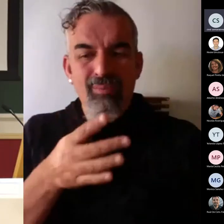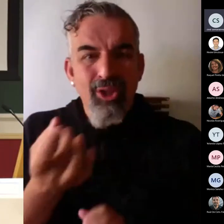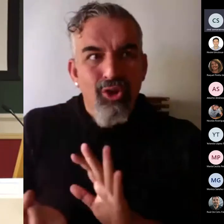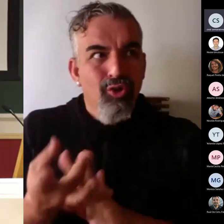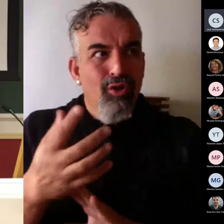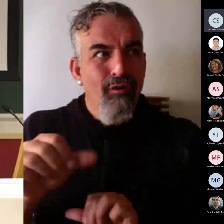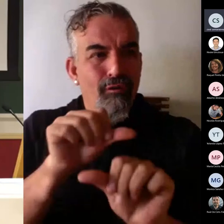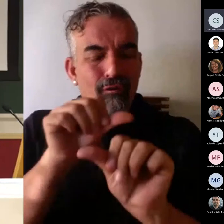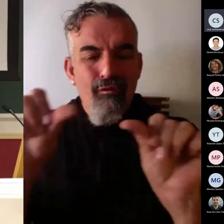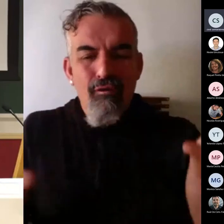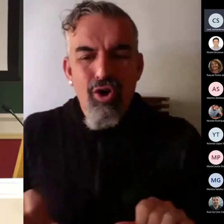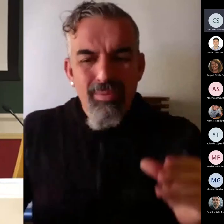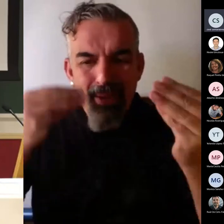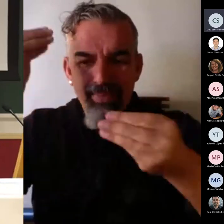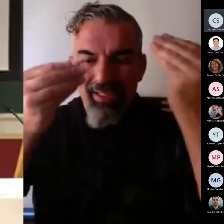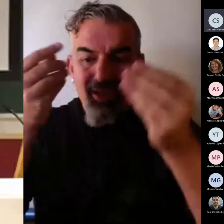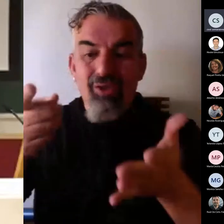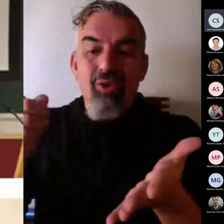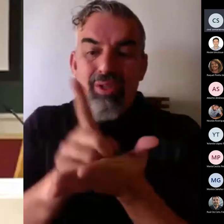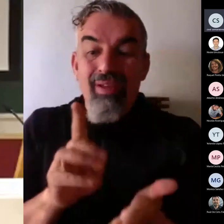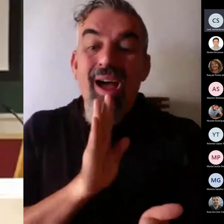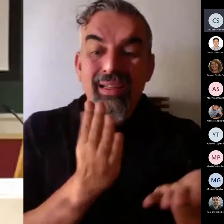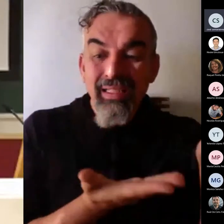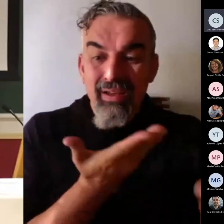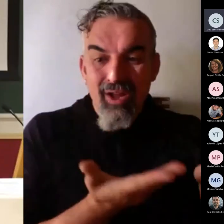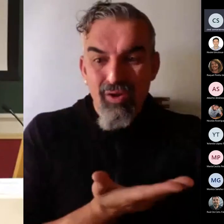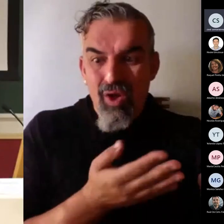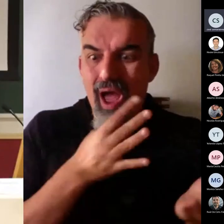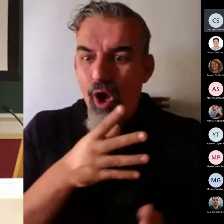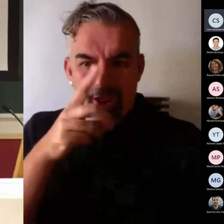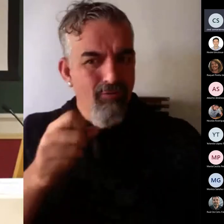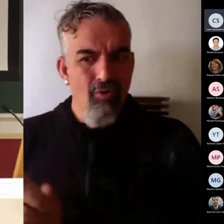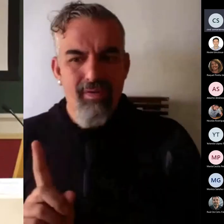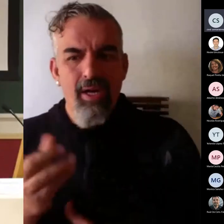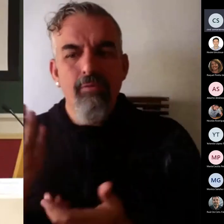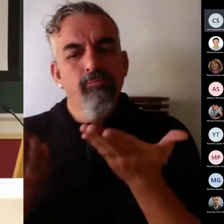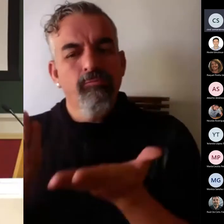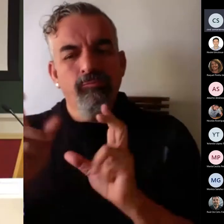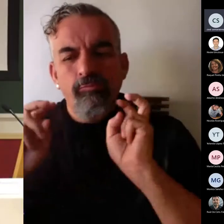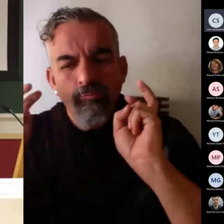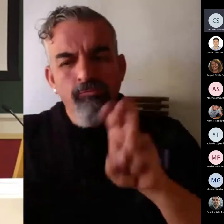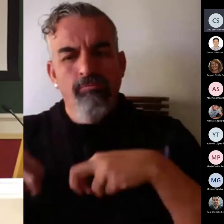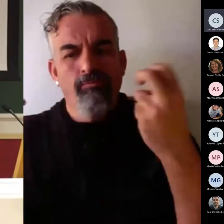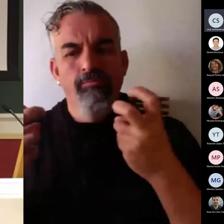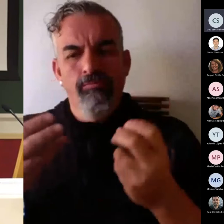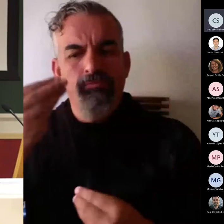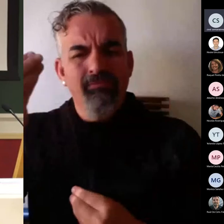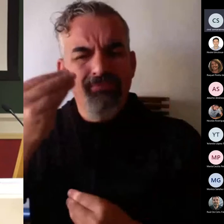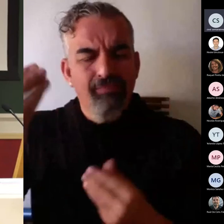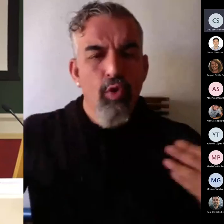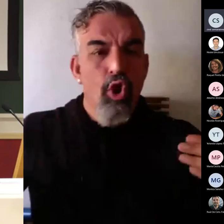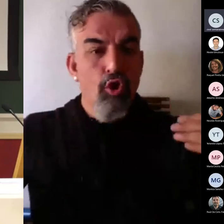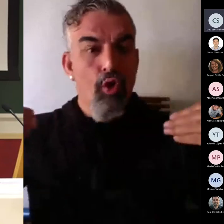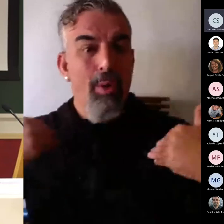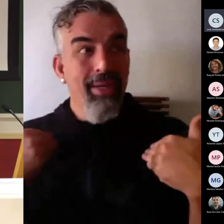en la que hemos evaluado a nuestros alumnos. Pensar que la competencia,